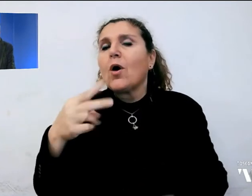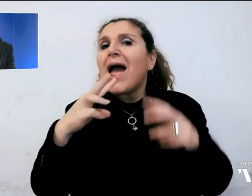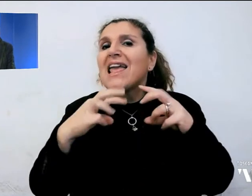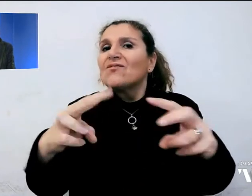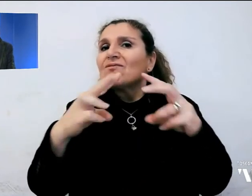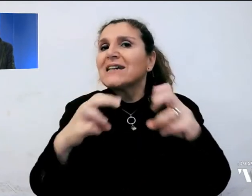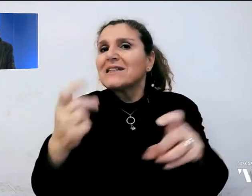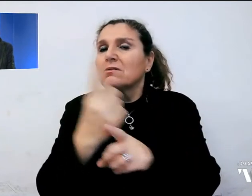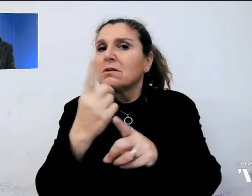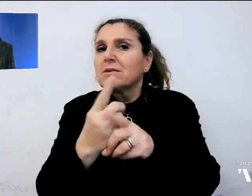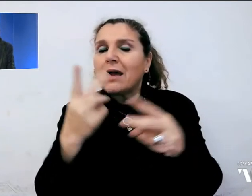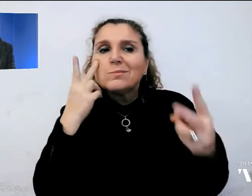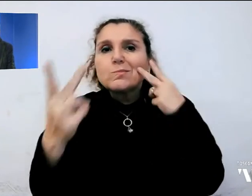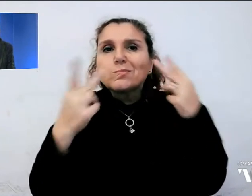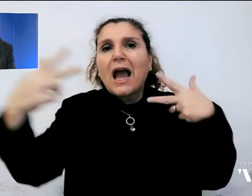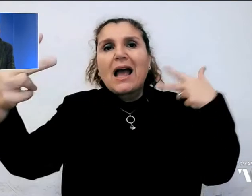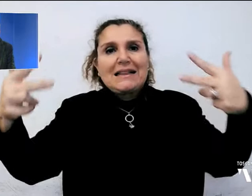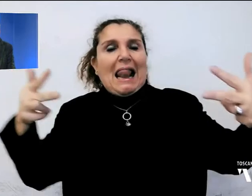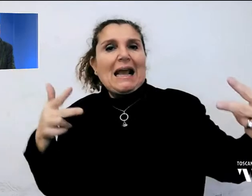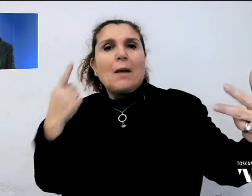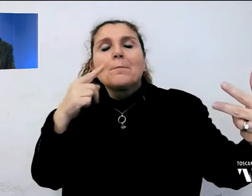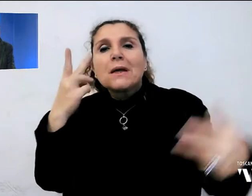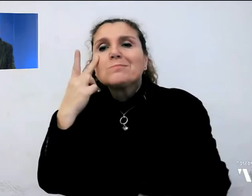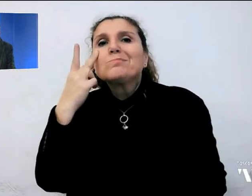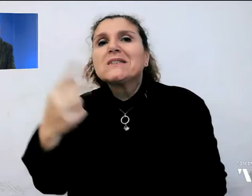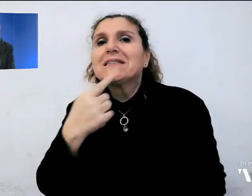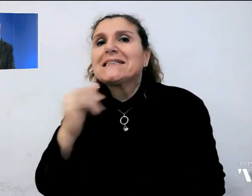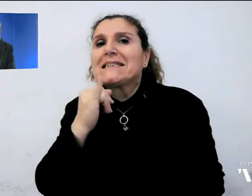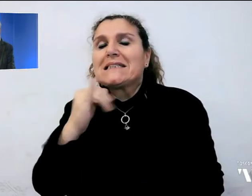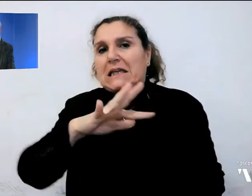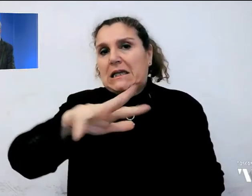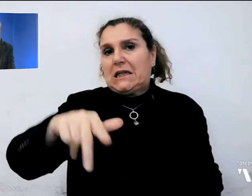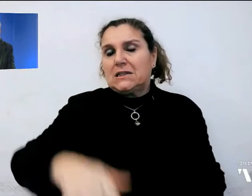l'esame delle telecamere per rintracciare gli autori del colpo.